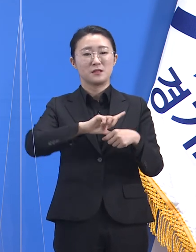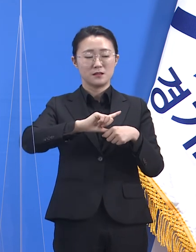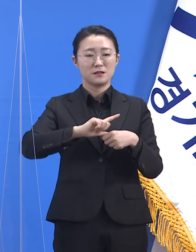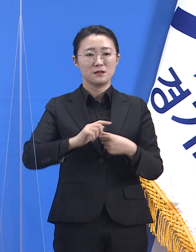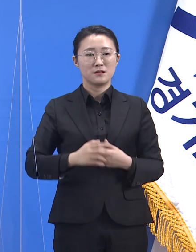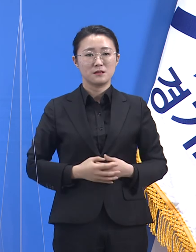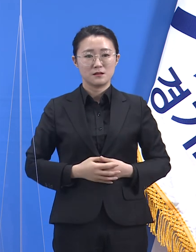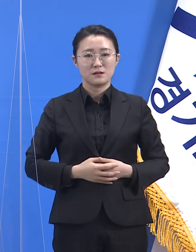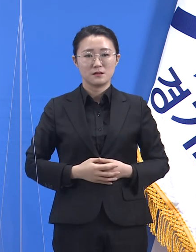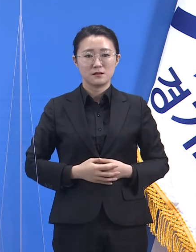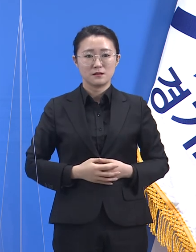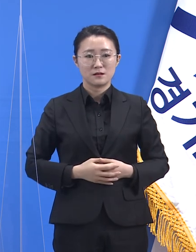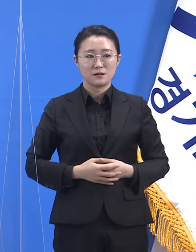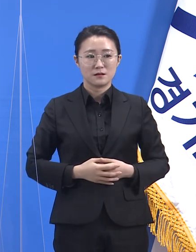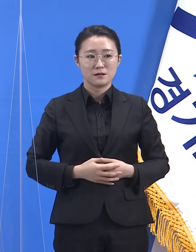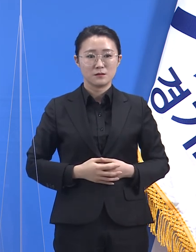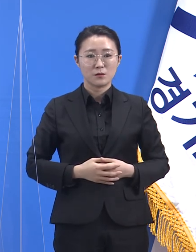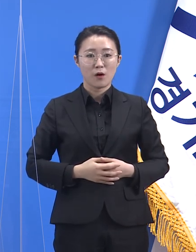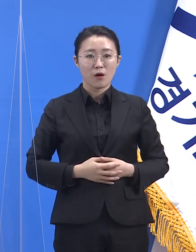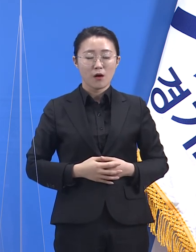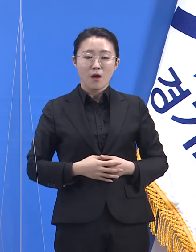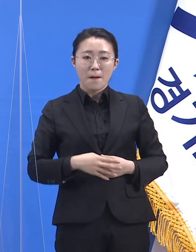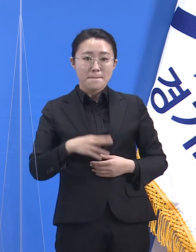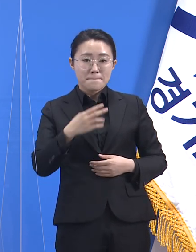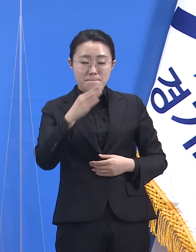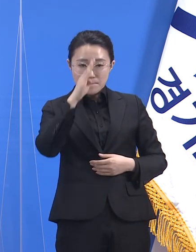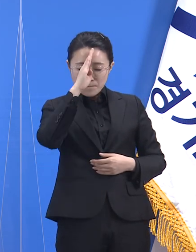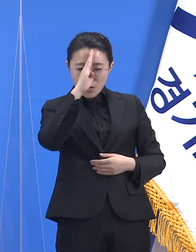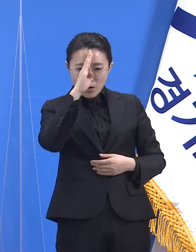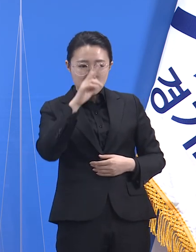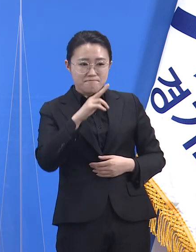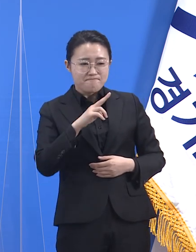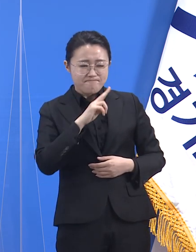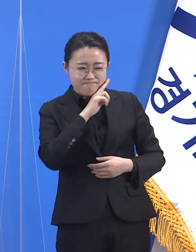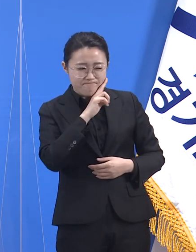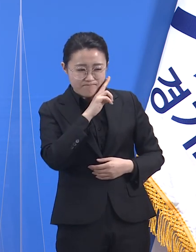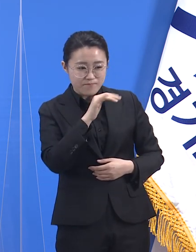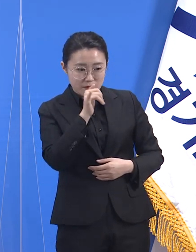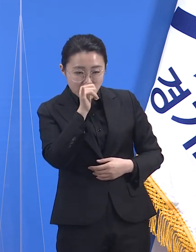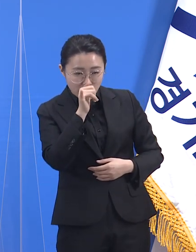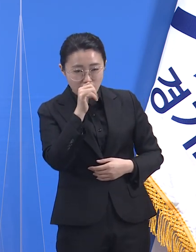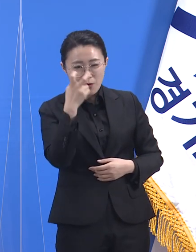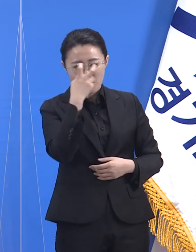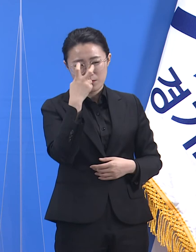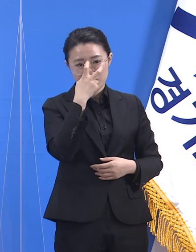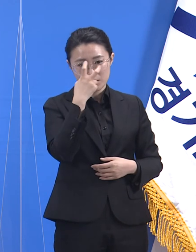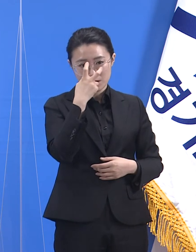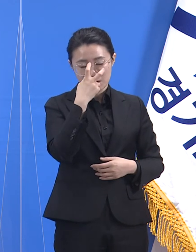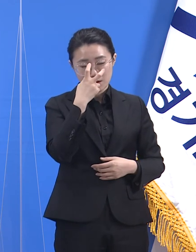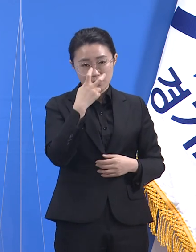유증상자 발생을 모니터링하는 것입니다. 사업장이라면